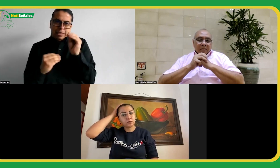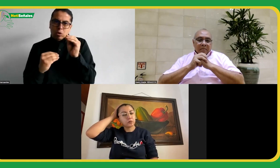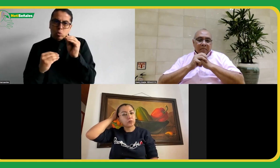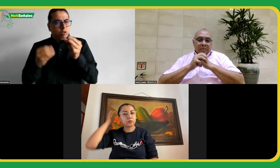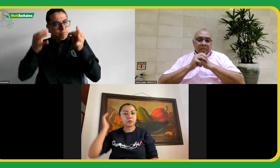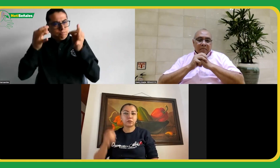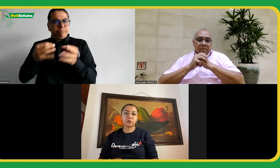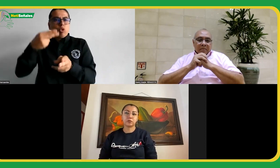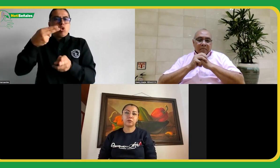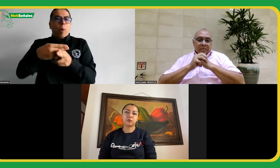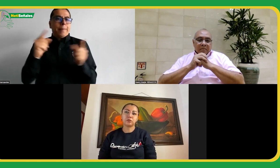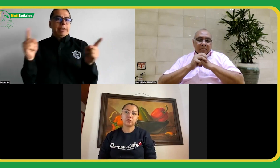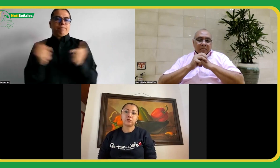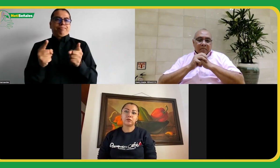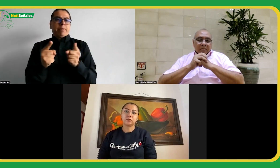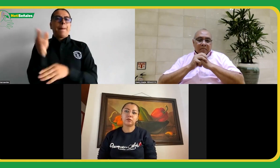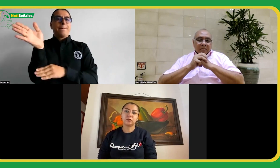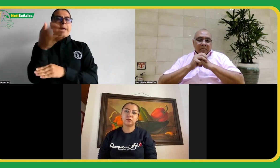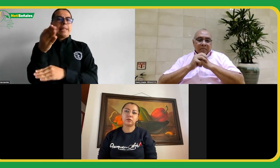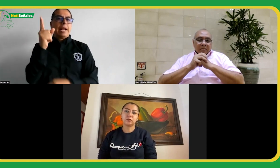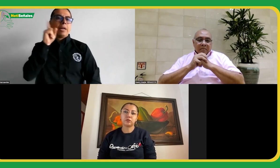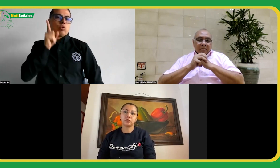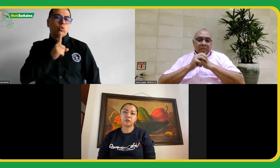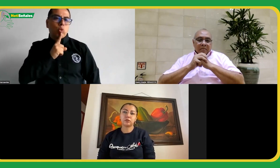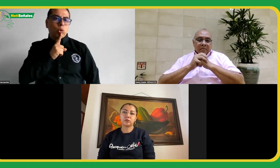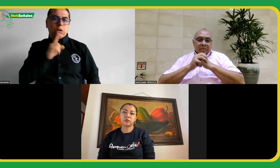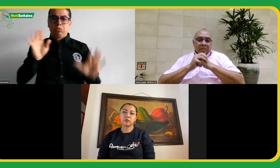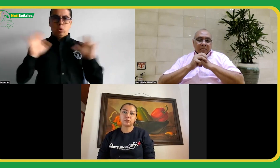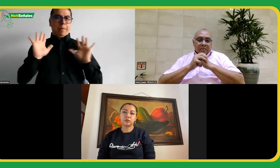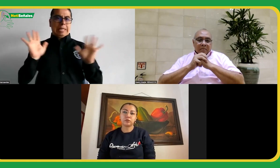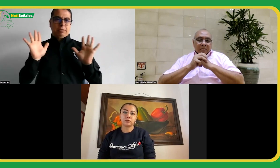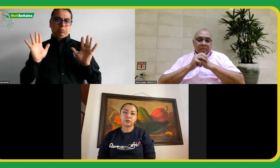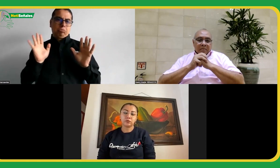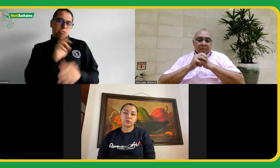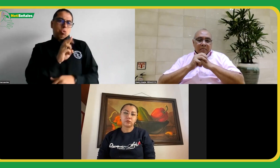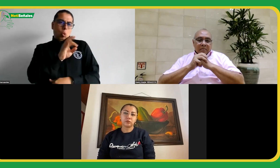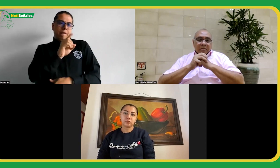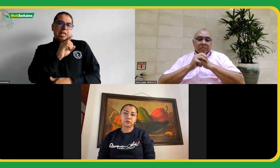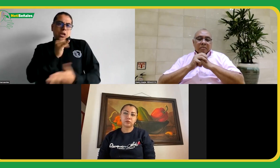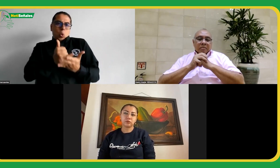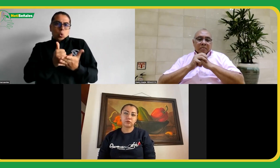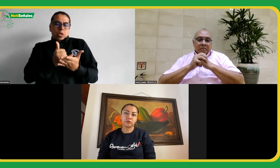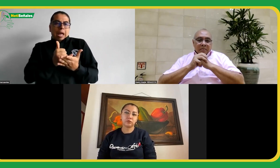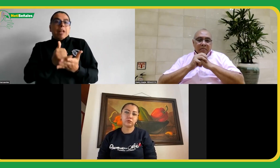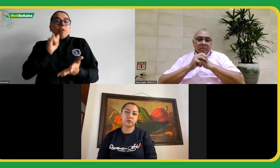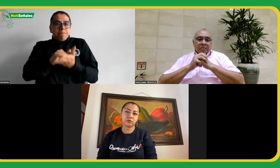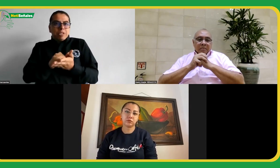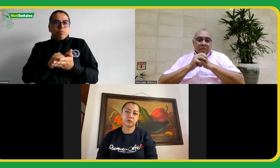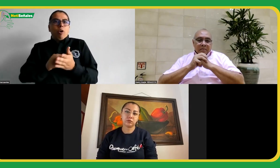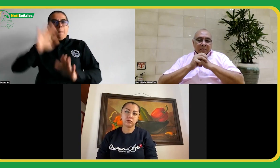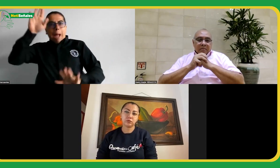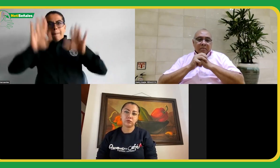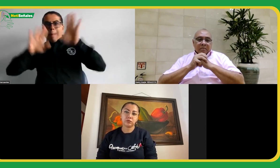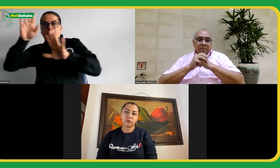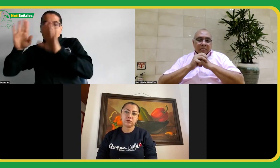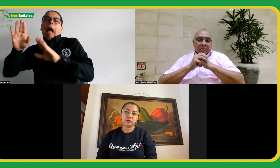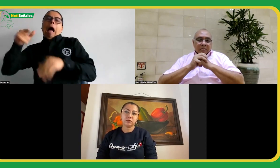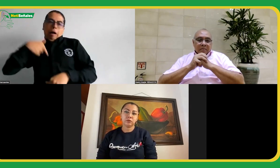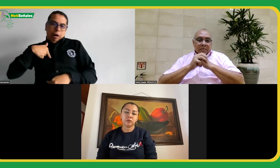Y en ese espacio de participación desde Colombia alzamos nuestra mano y dimos una reflexión para todos